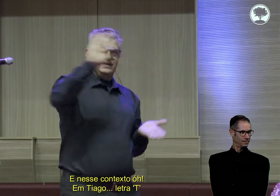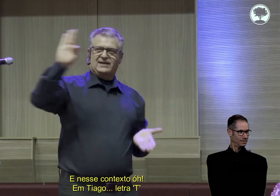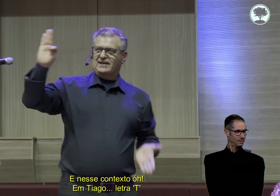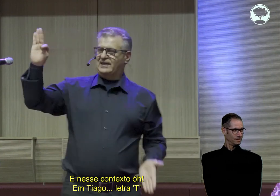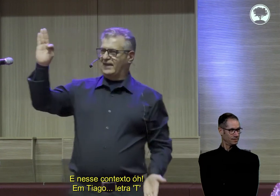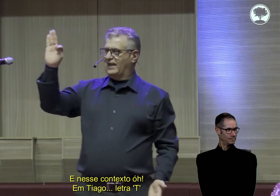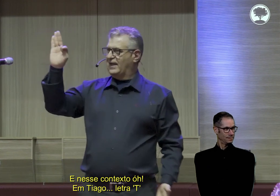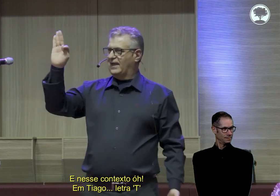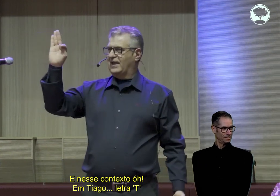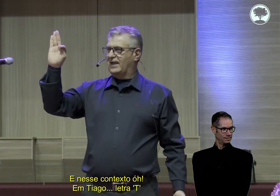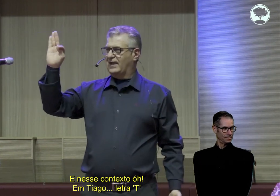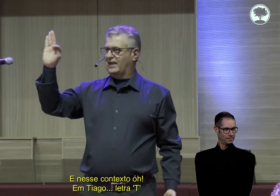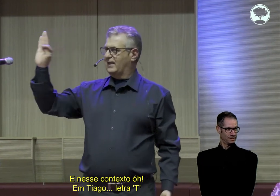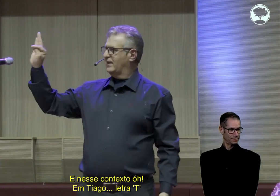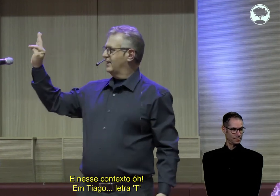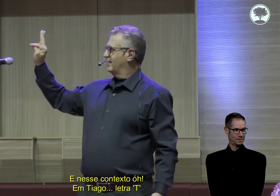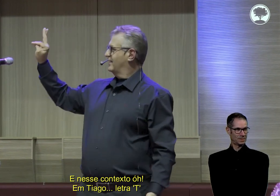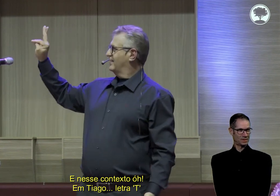letra T,